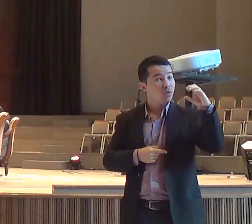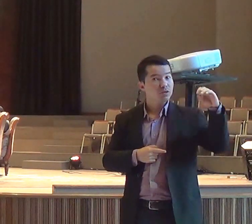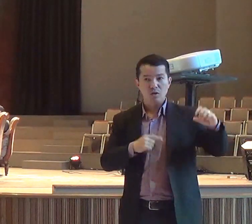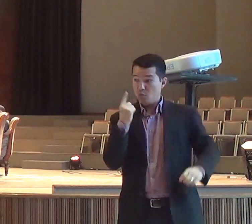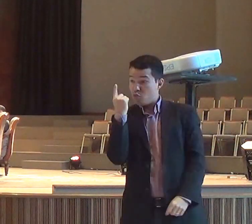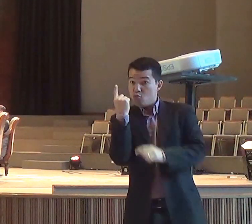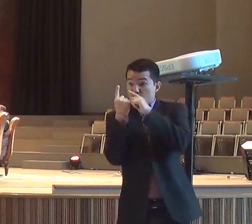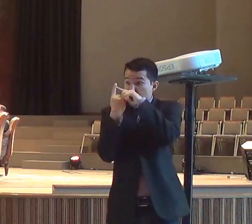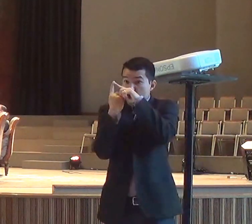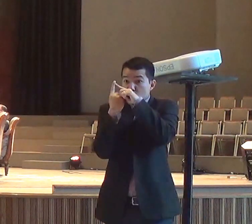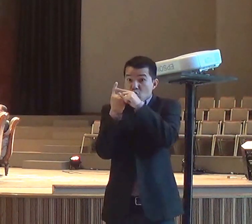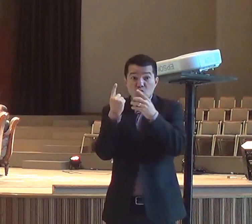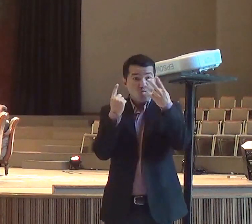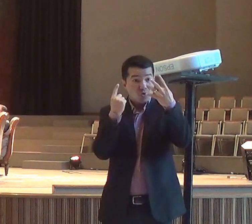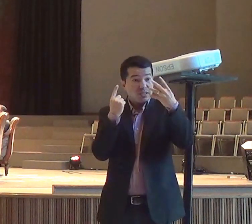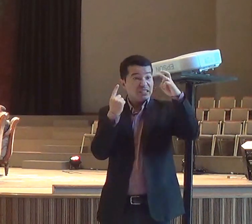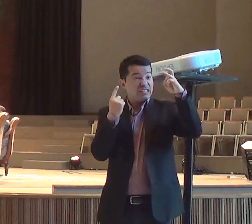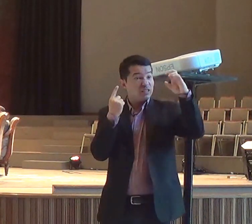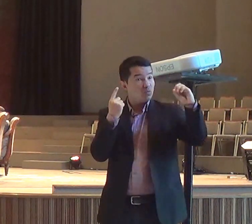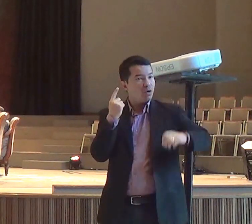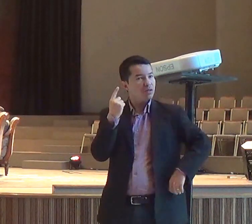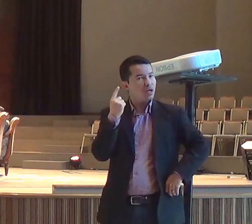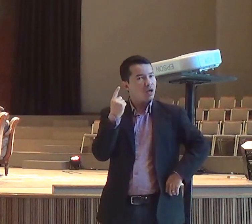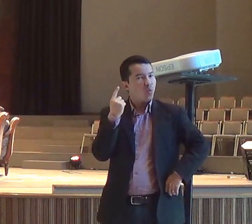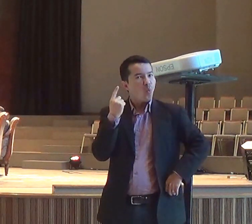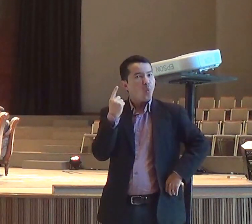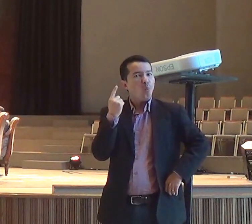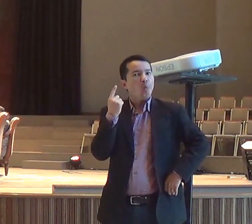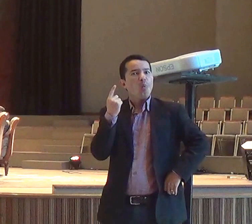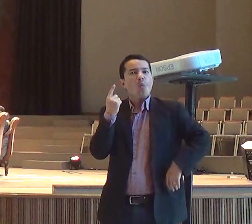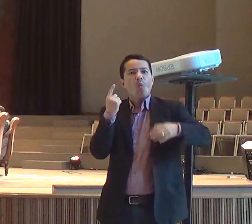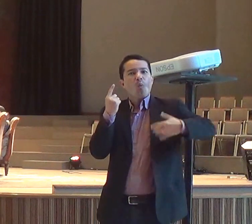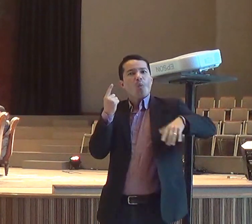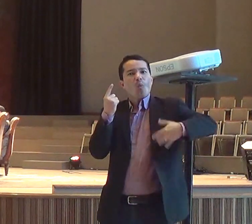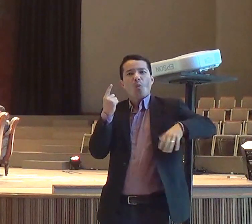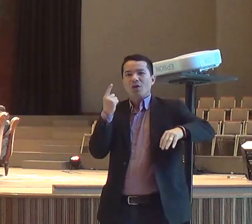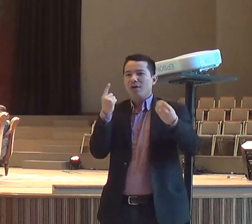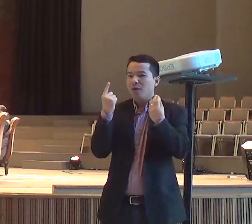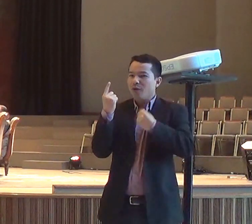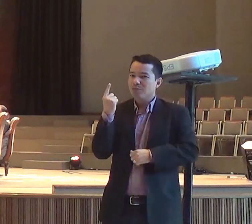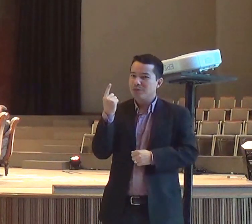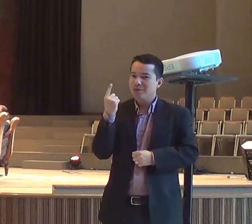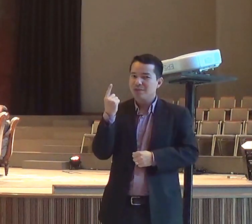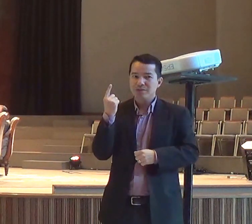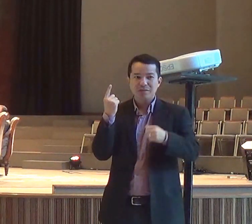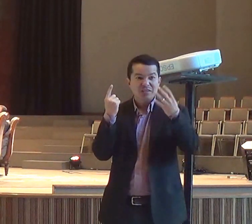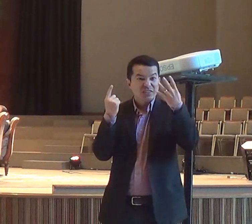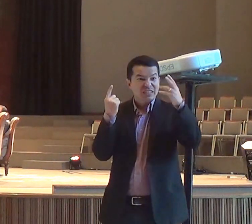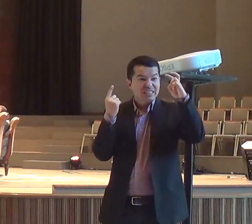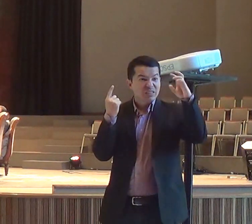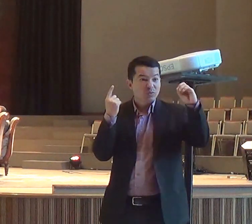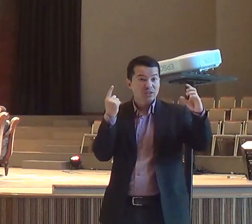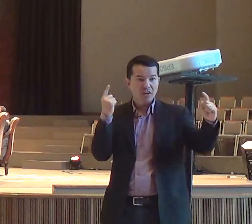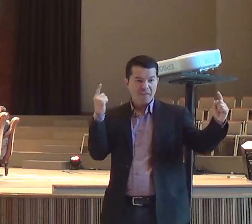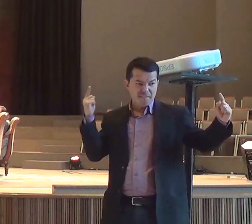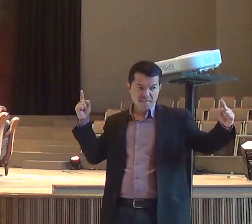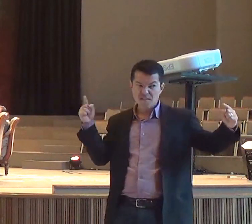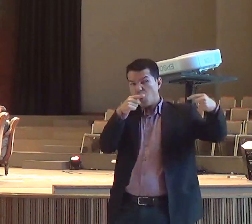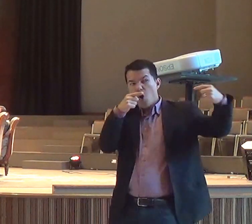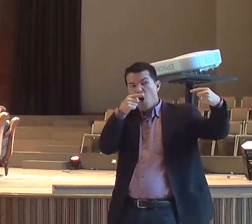450 profetas de Baal, e nós vamos ter um encontro, lá no Monte Carmelo, e